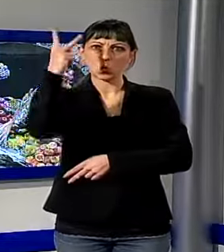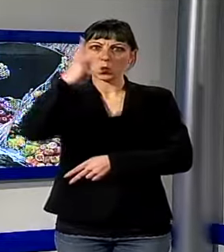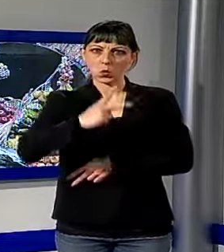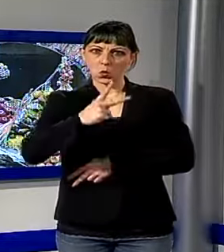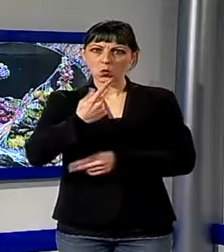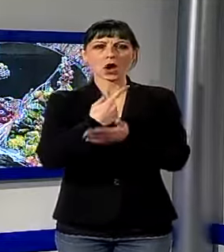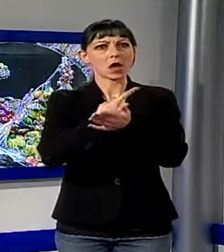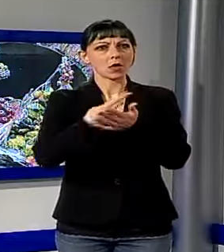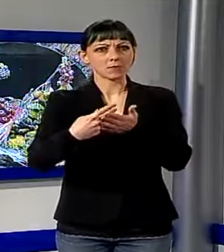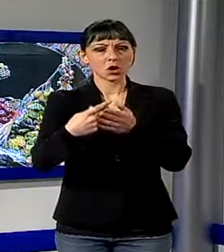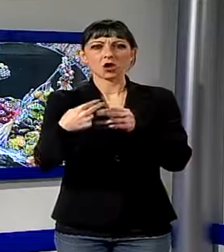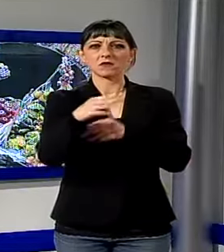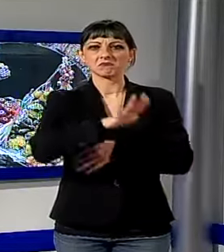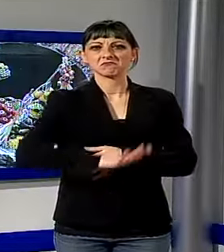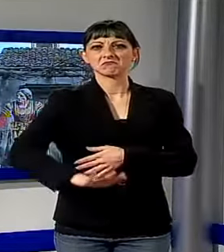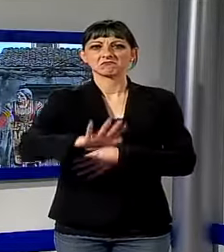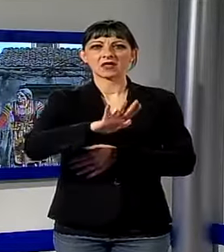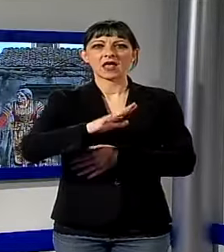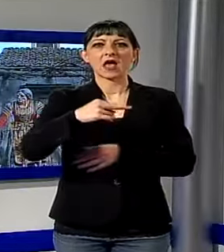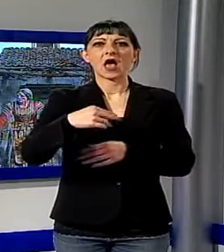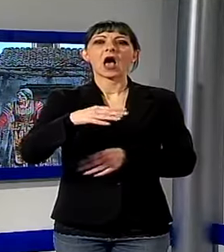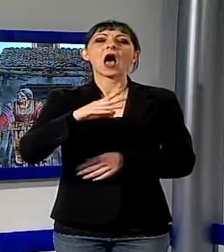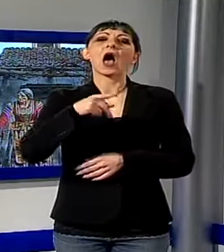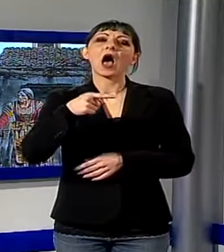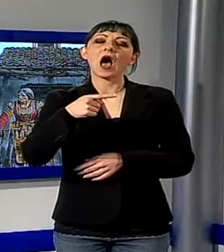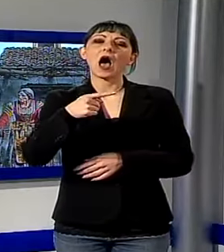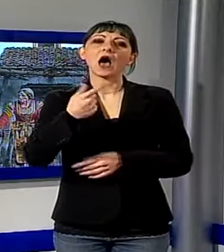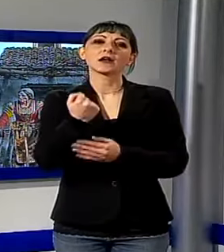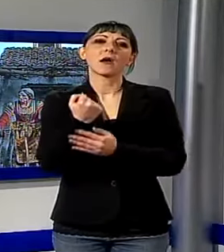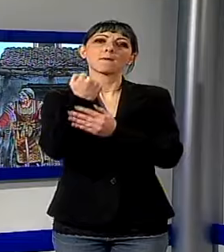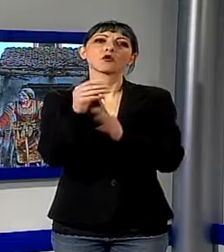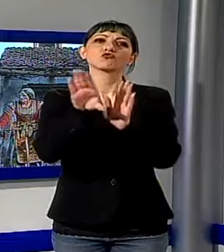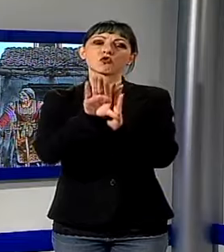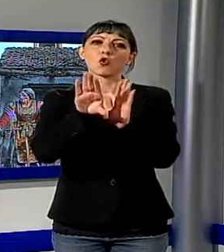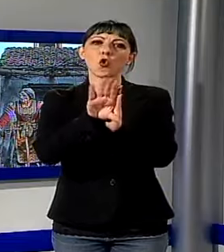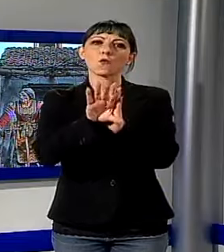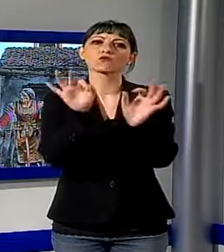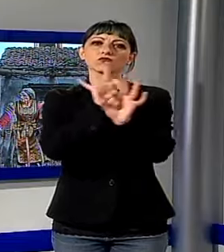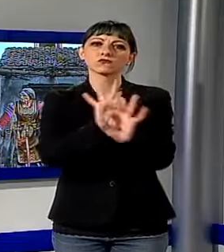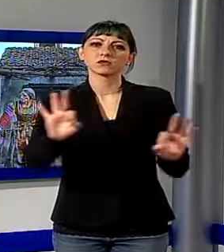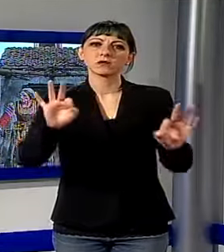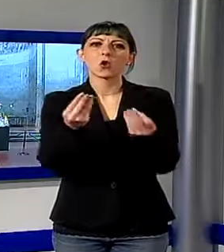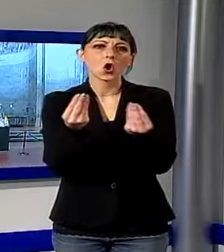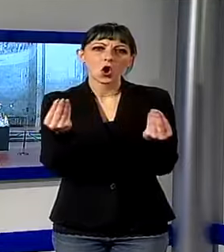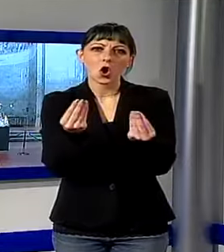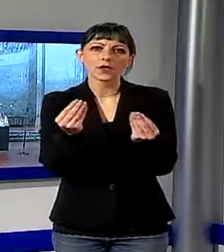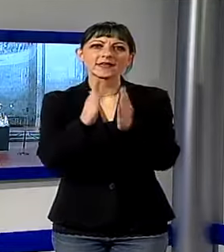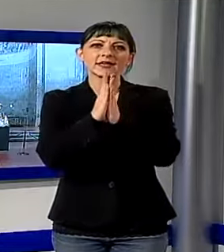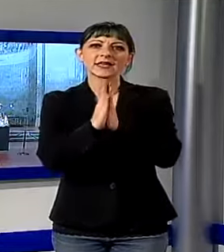provincia queste particolerissime scenografie ha trovato l'appoggio del comune che ha messo a disposizione gratuitamente la chiesa di San Giovanni